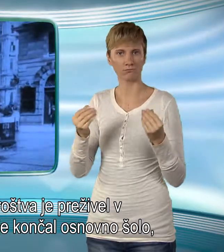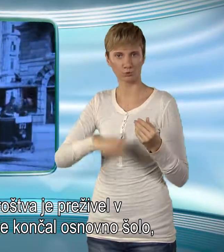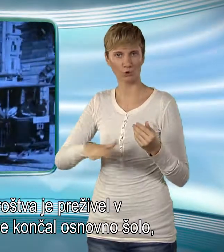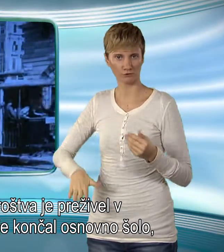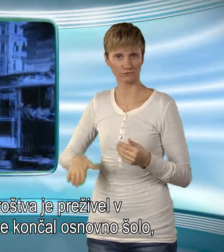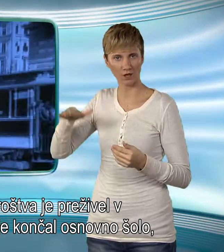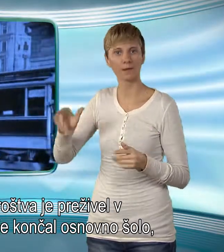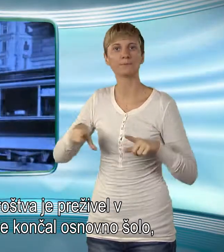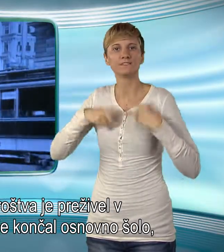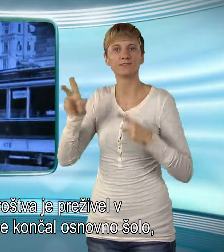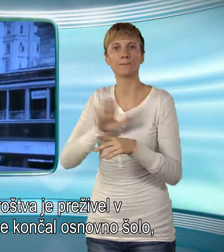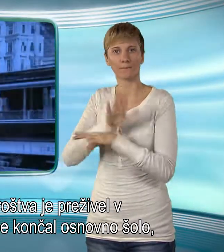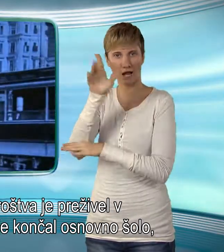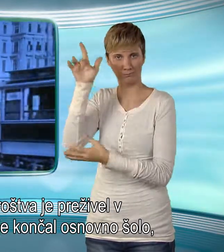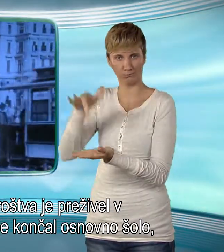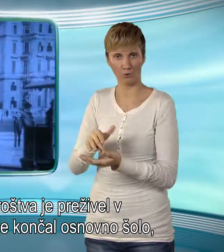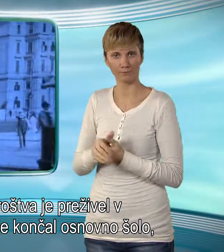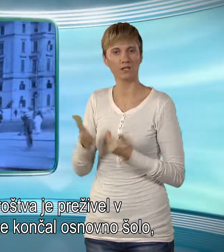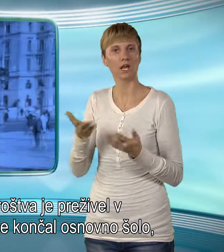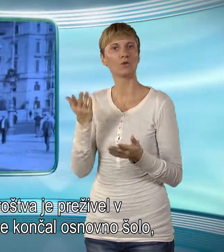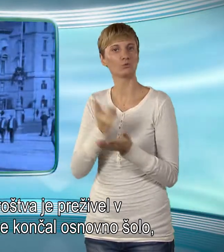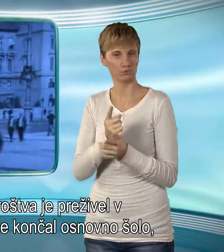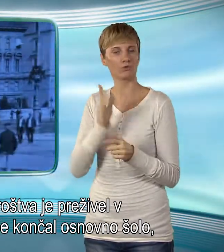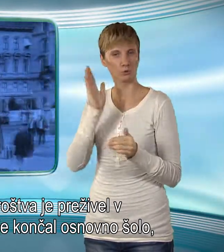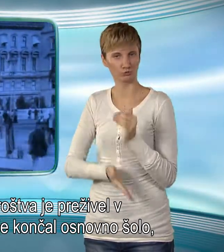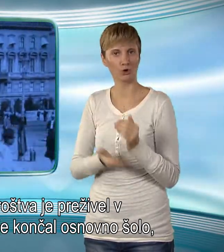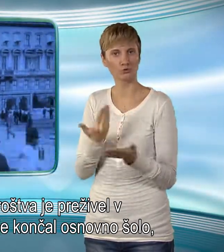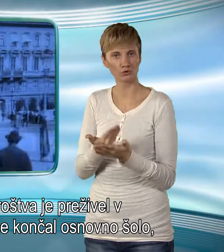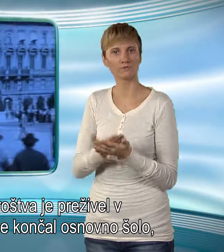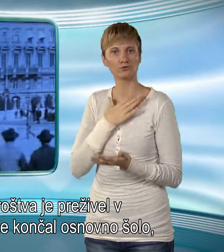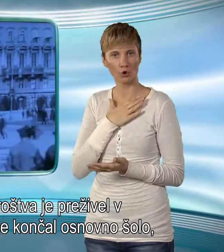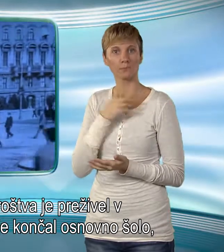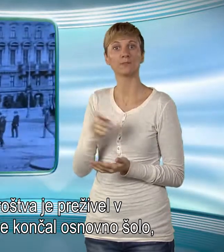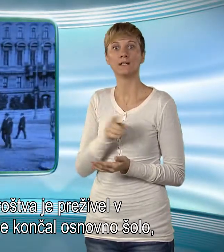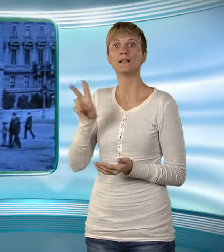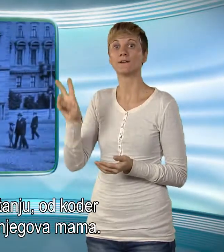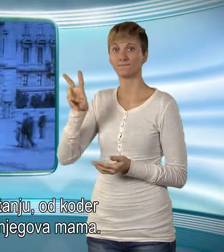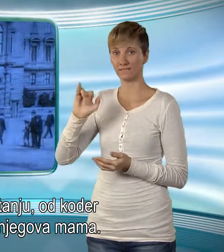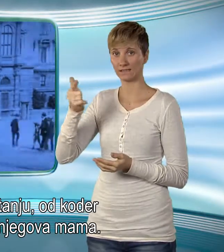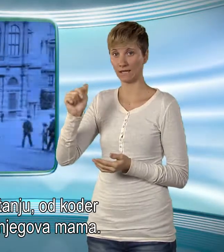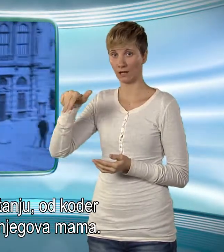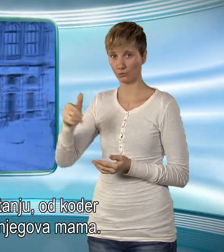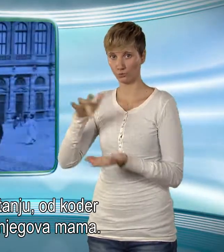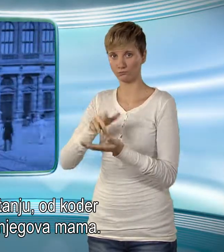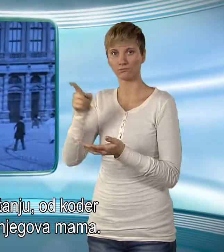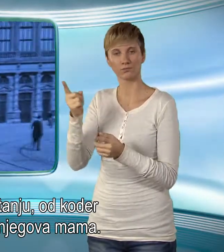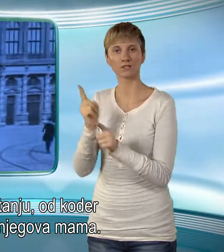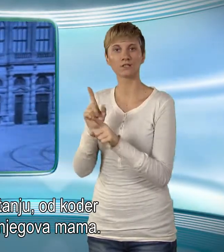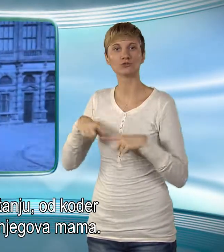otroštva je priživel v Mariboru, kjer je končal osnovno šolo in v Vitanju, odkudar izhaja njegova mama.